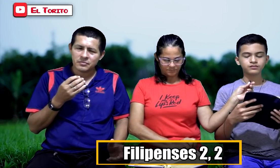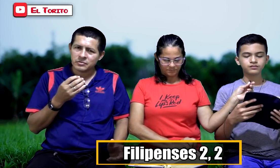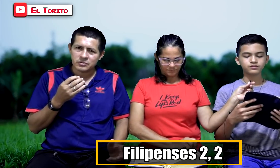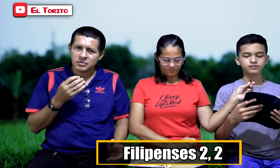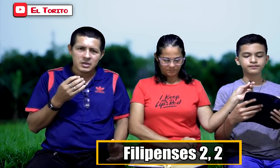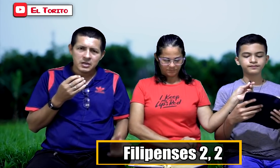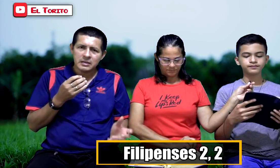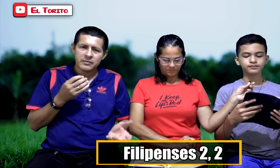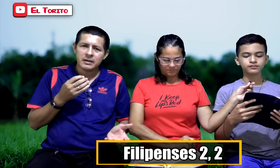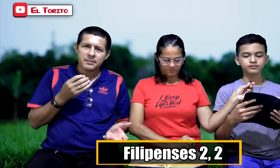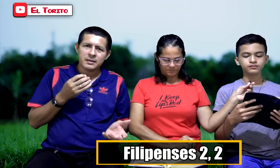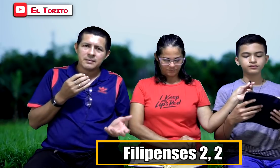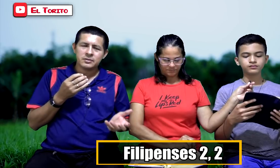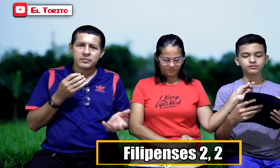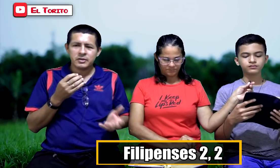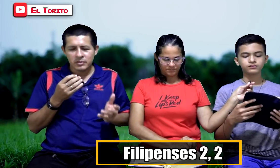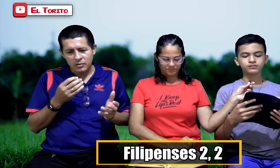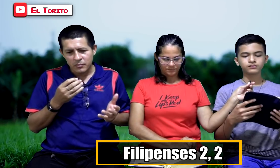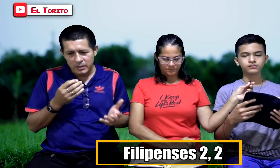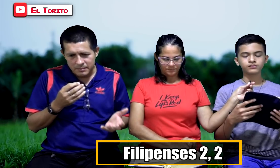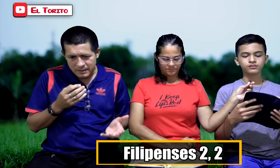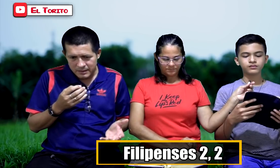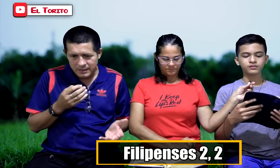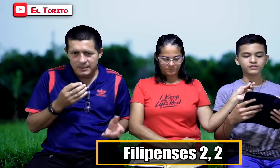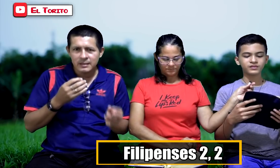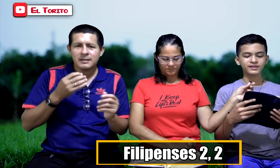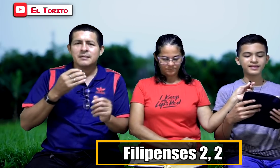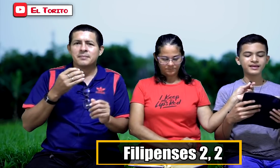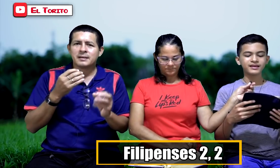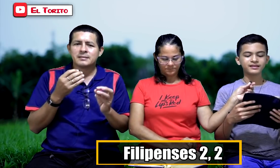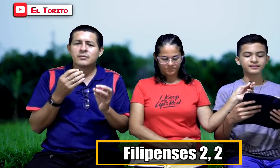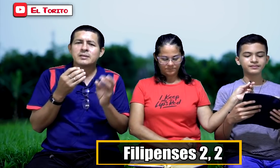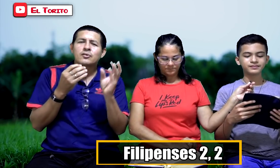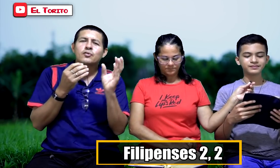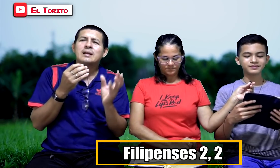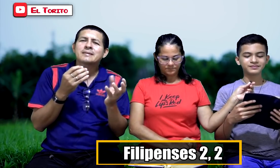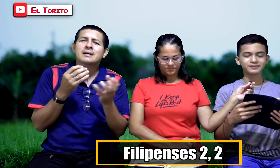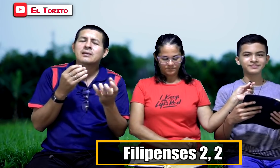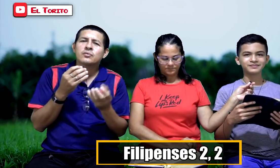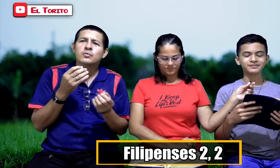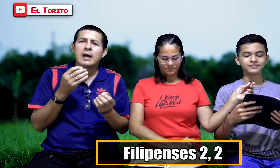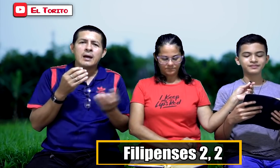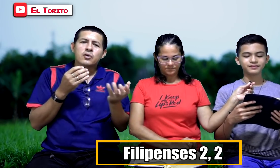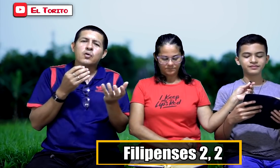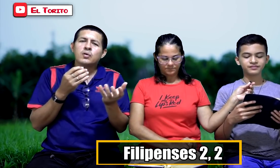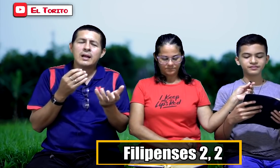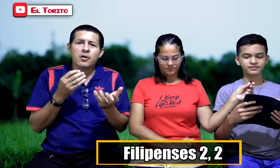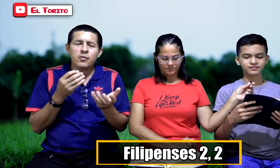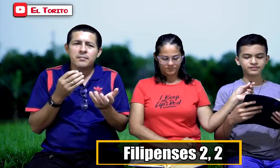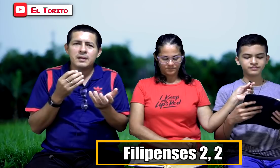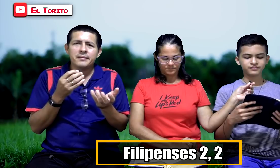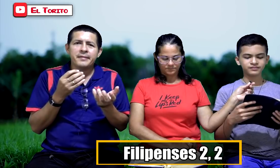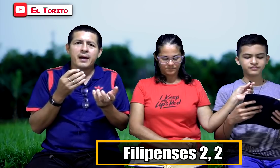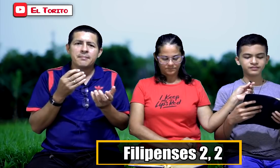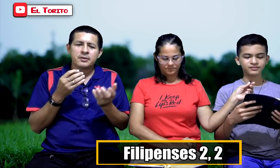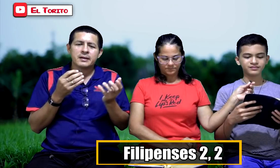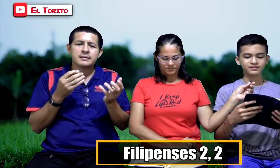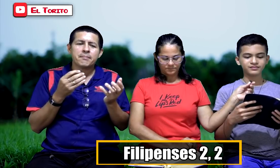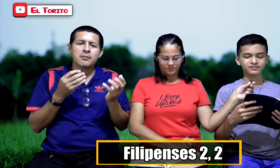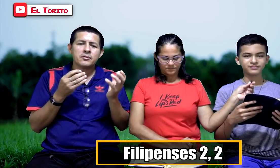mucho y le voy a pedir a mi sobrino que lo vuelva a leer para que se encuentre con la ternura, con la humildad. Porque es que San Pablo